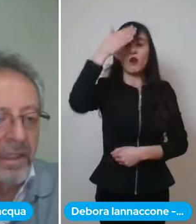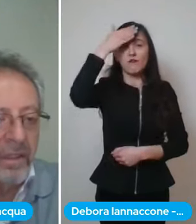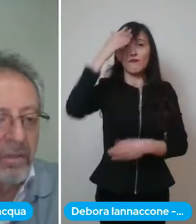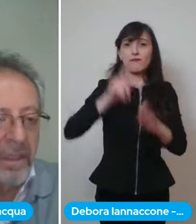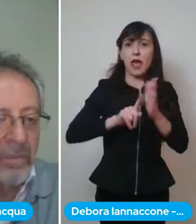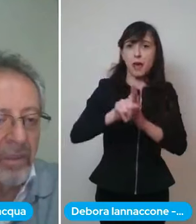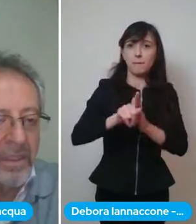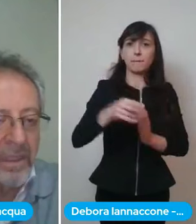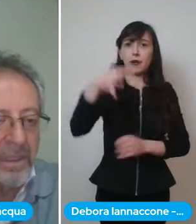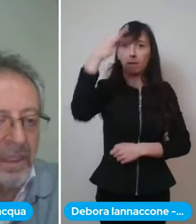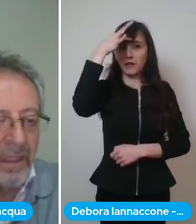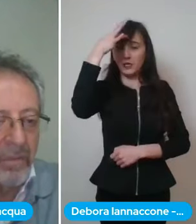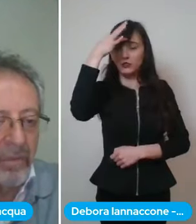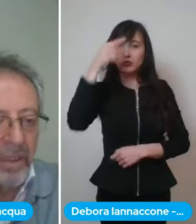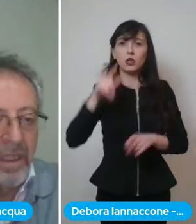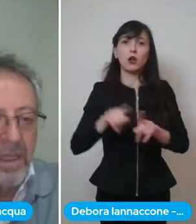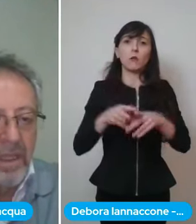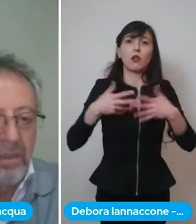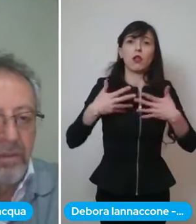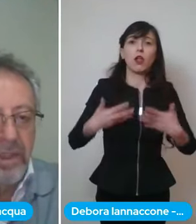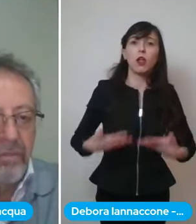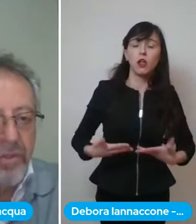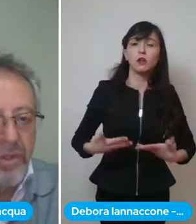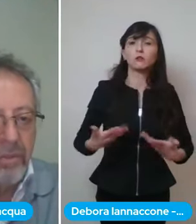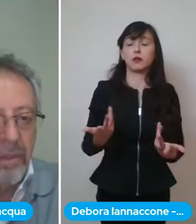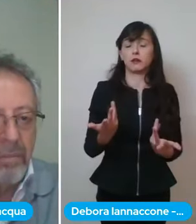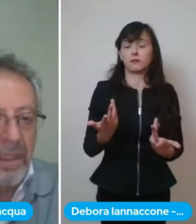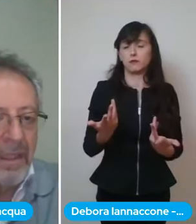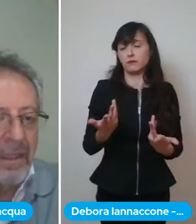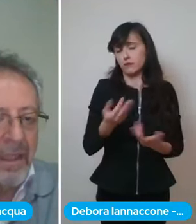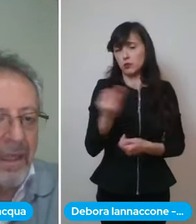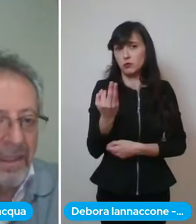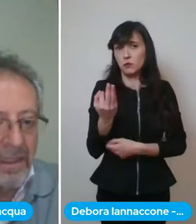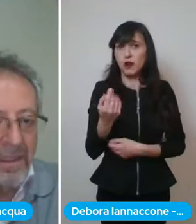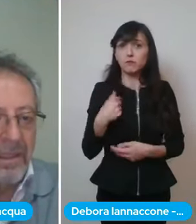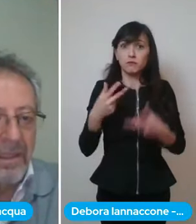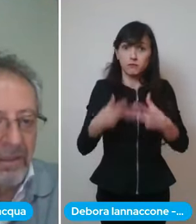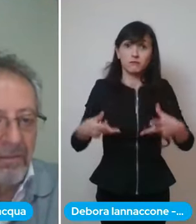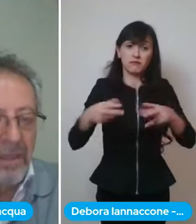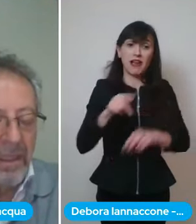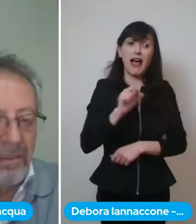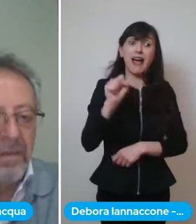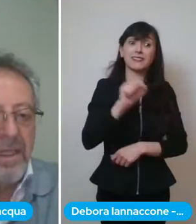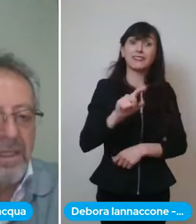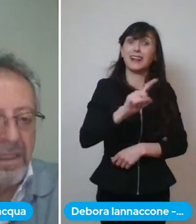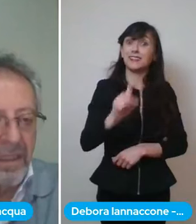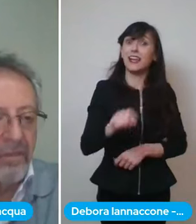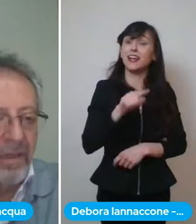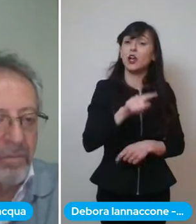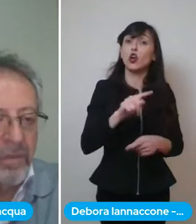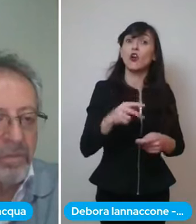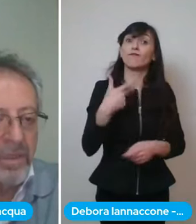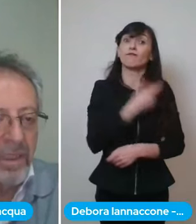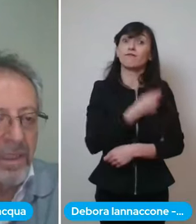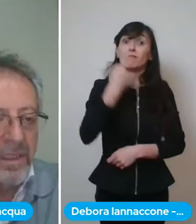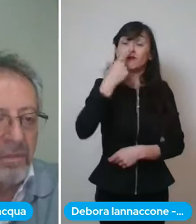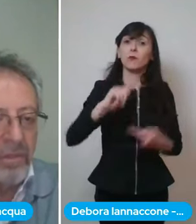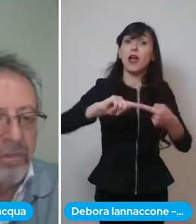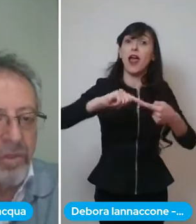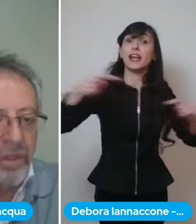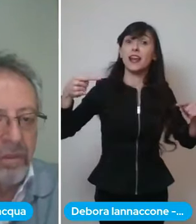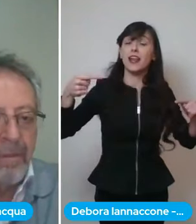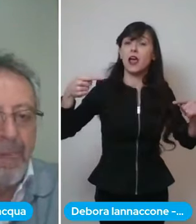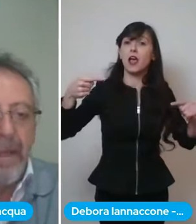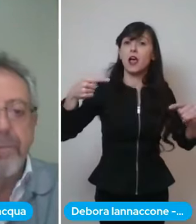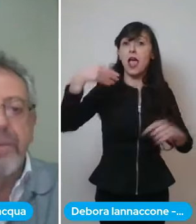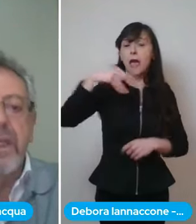effetti ricordiamo che AstraZeneca poi non è un vaccino mRNA anche se anche il Pfizer ha dato febbre spossatezza ma